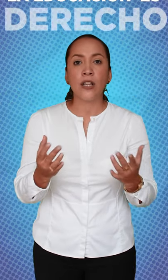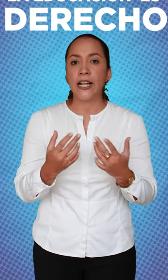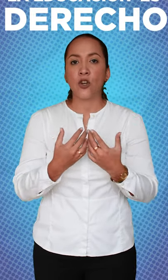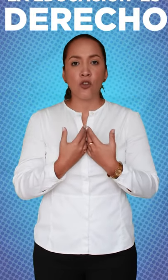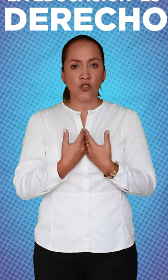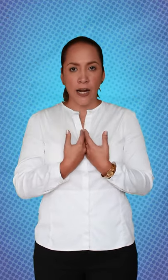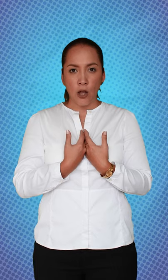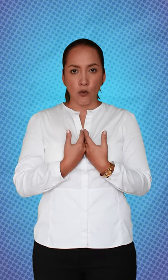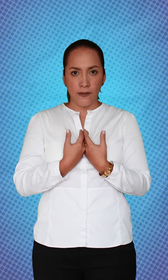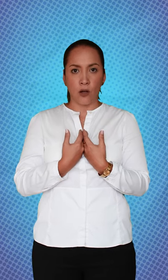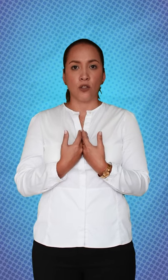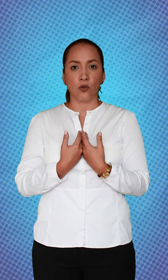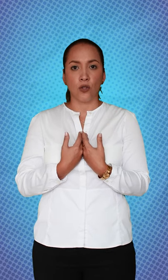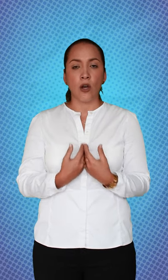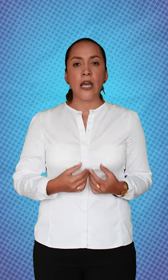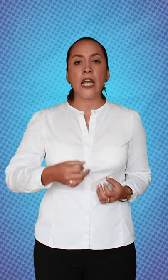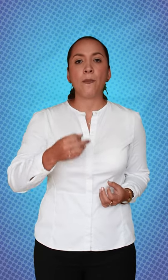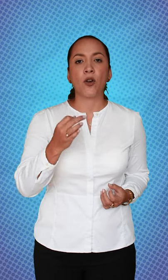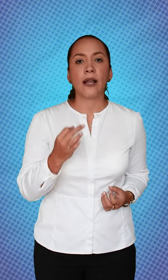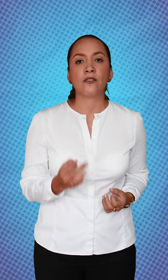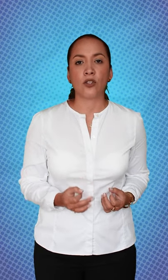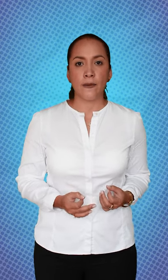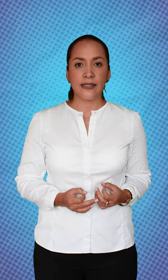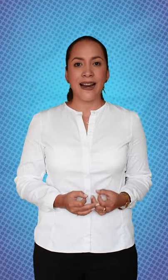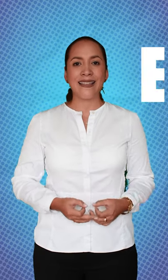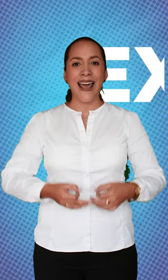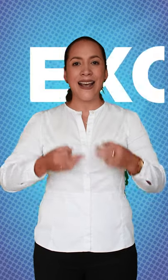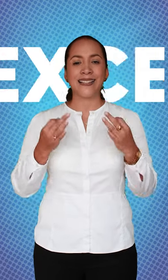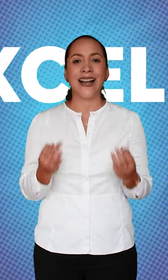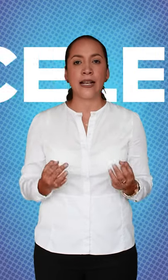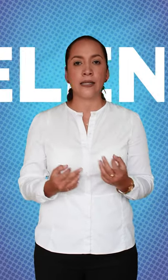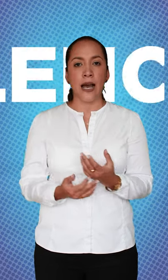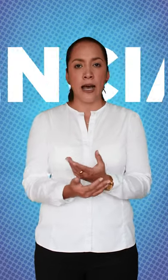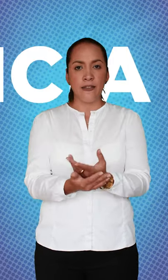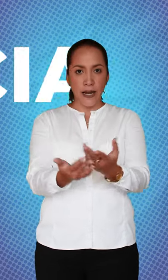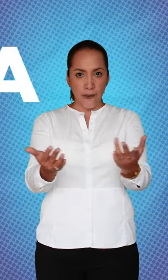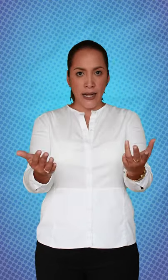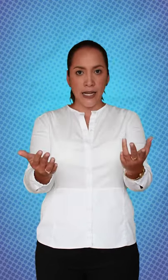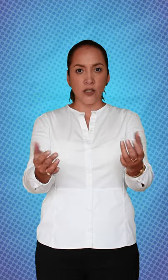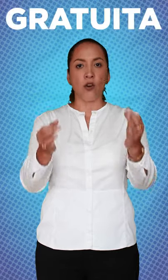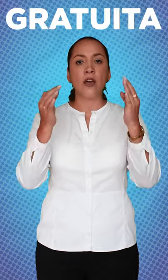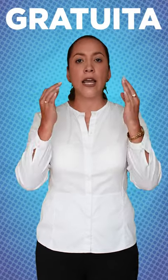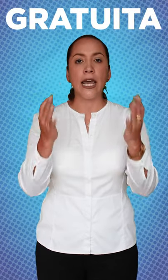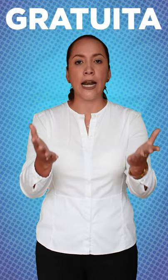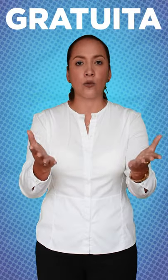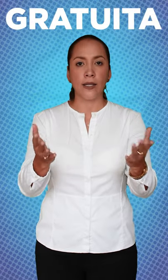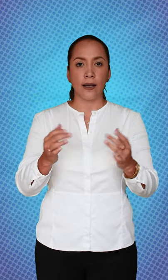derecho consagrado en nuestra Constitución y, por tanto, debe ser de excelencia, de libre acceso y gratuita.